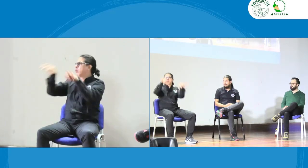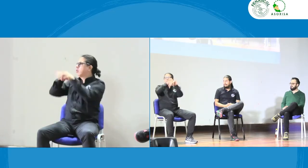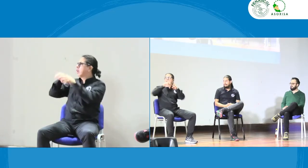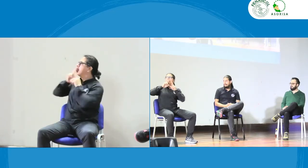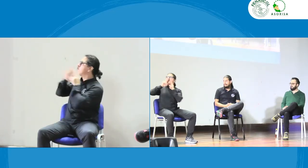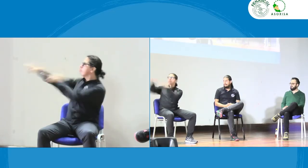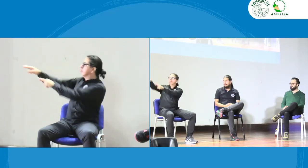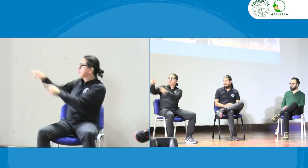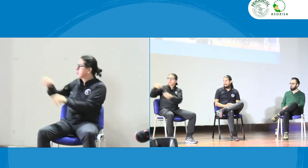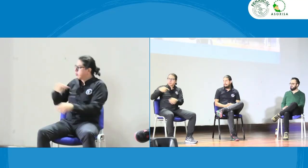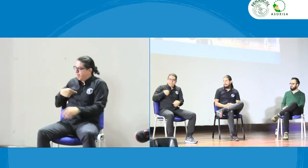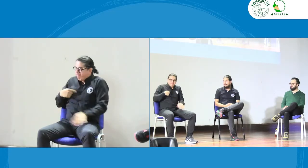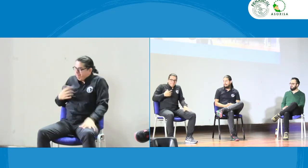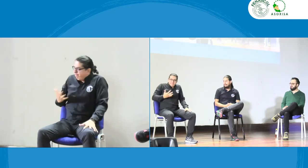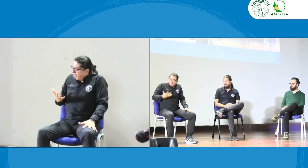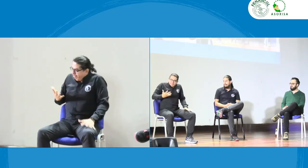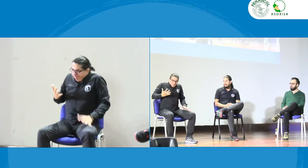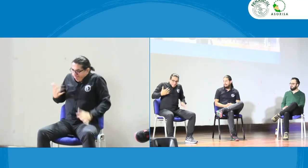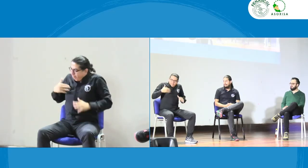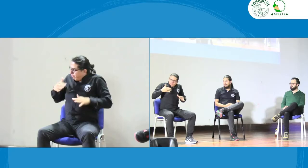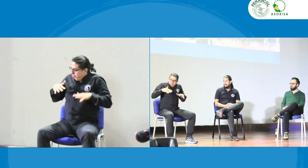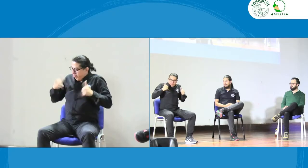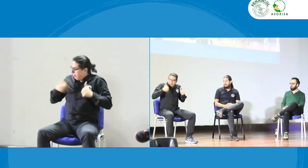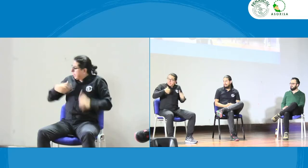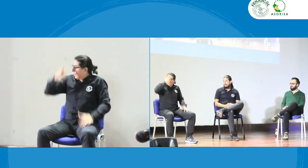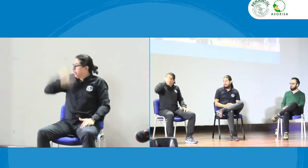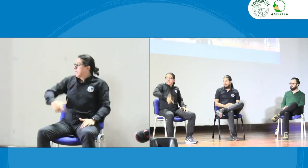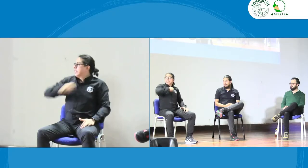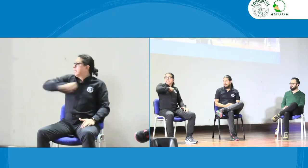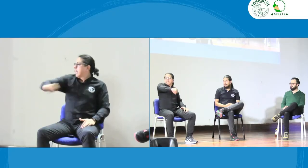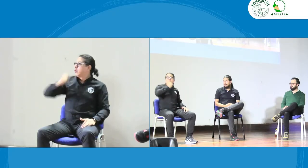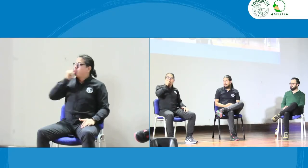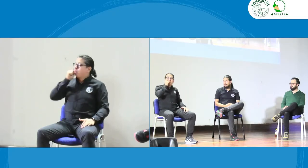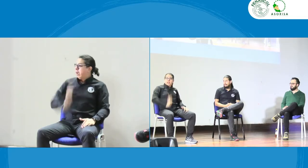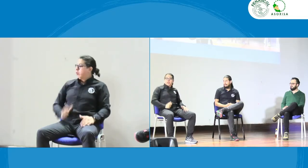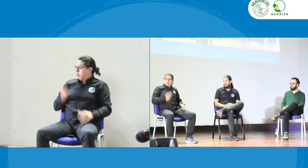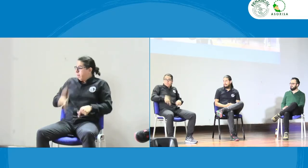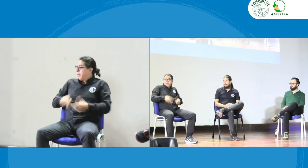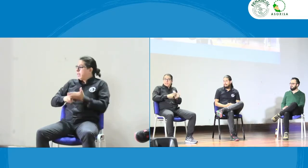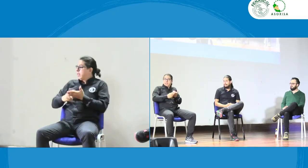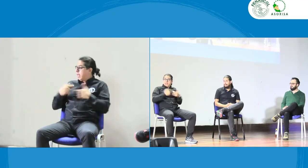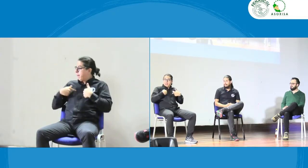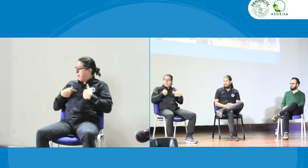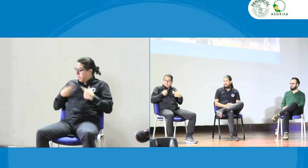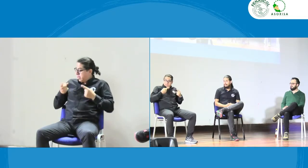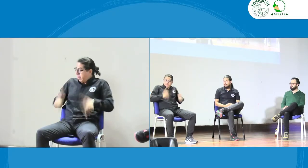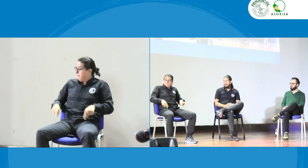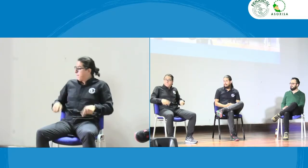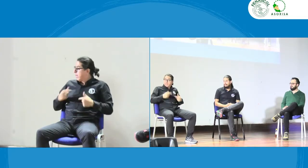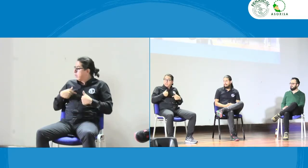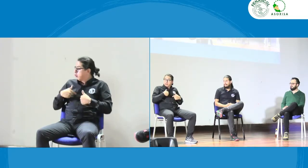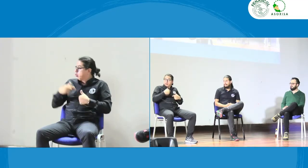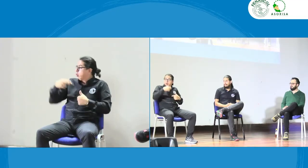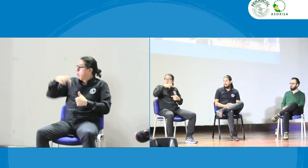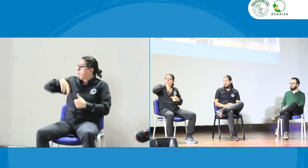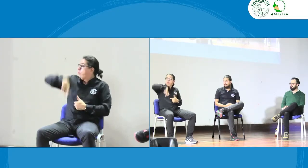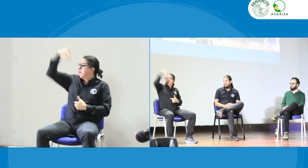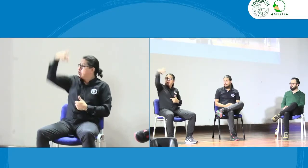entra en un conflicto ético y va a dar una respuesta y va a explicar la situación y como persona